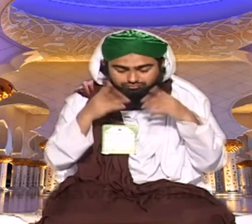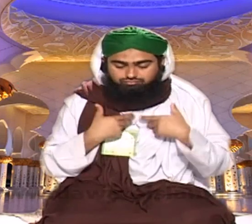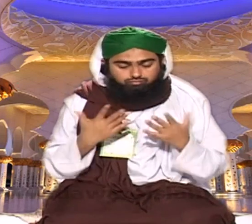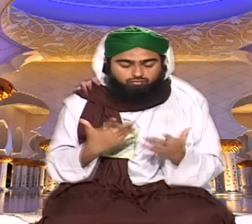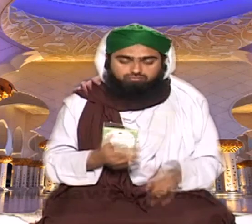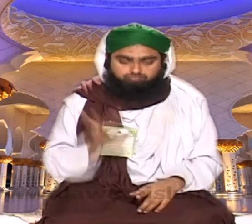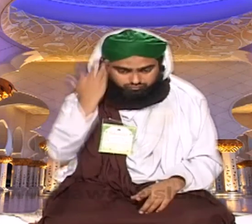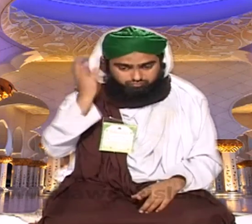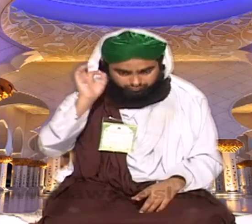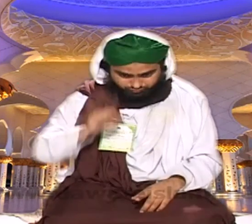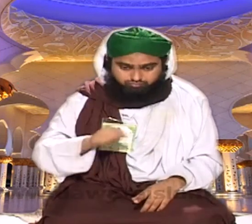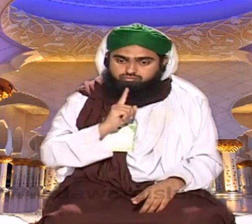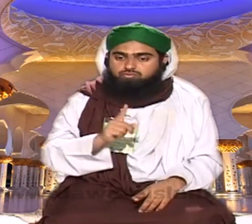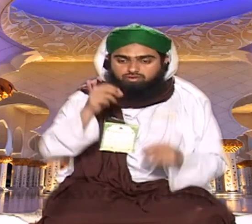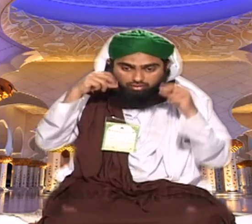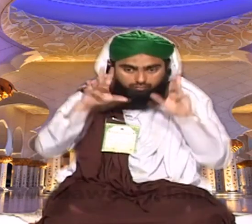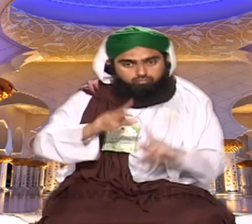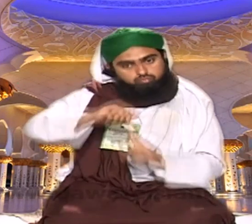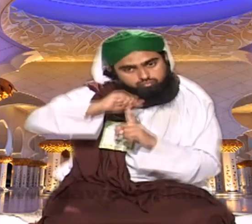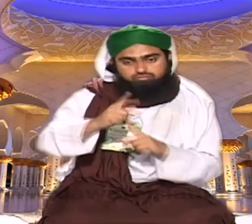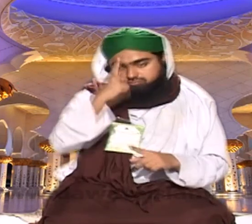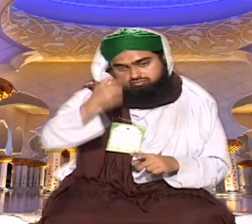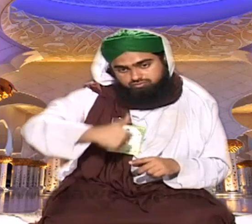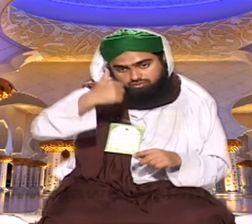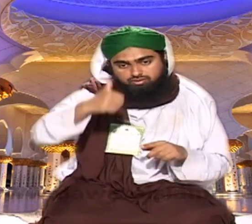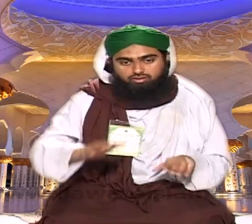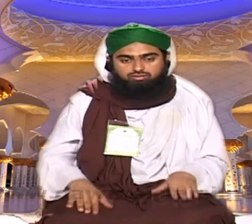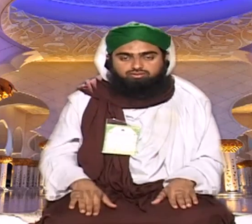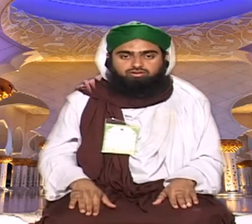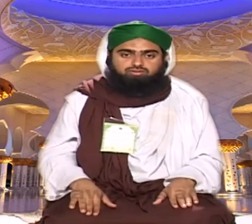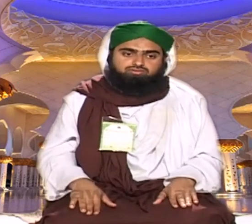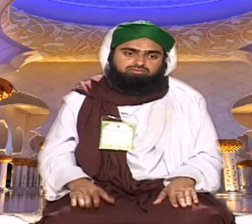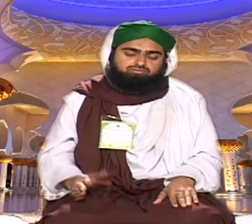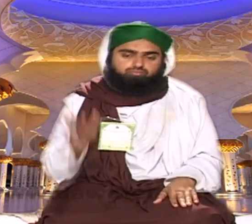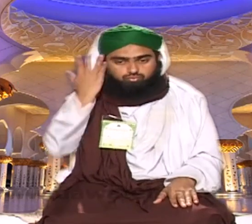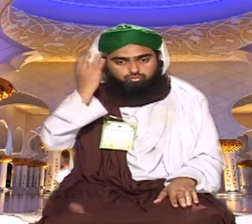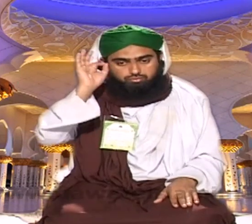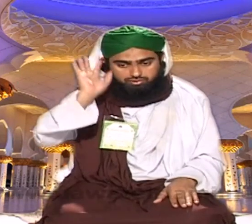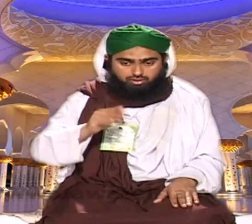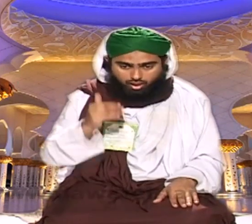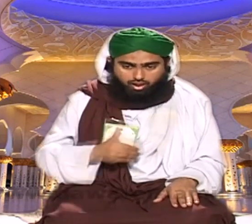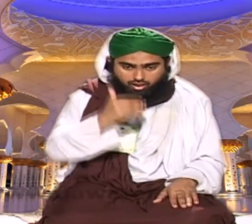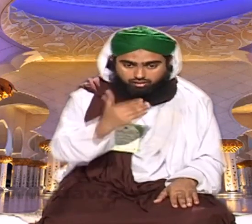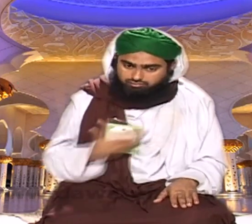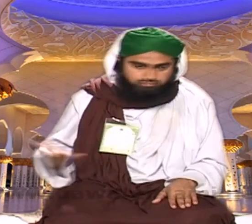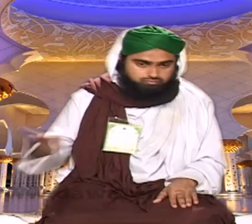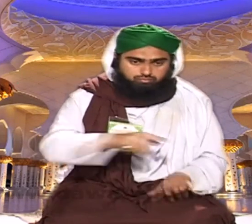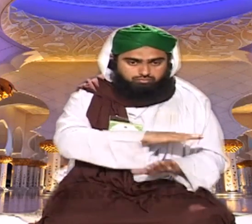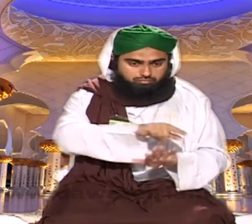نازمی ہی کھولے گی تو امید ہے کہ آج کے بعد کسی بھائی کی فجر کی نماز کبھی قضا نہیں